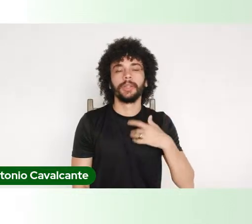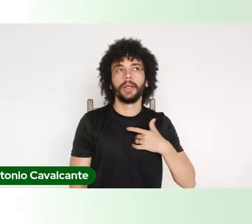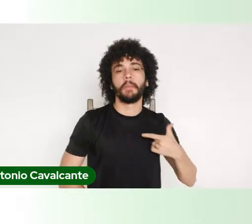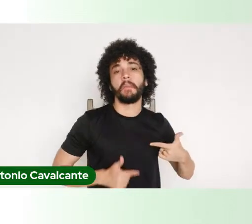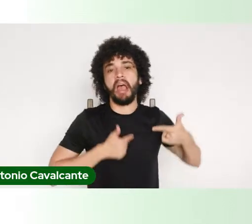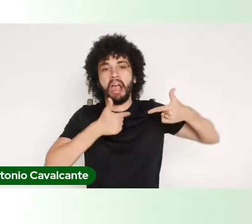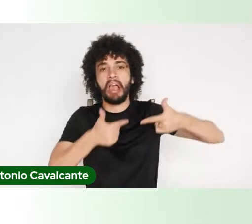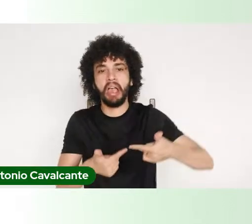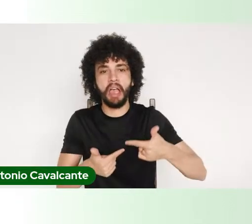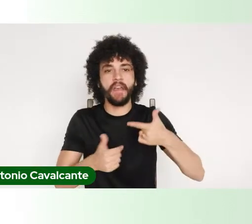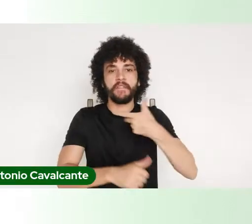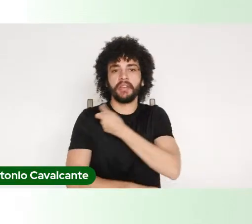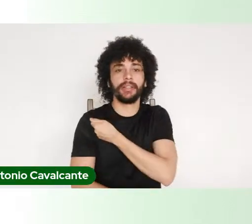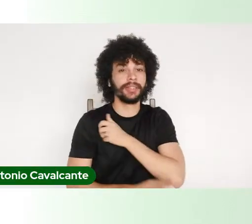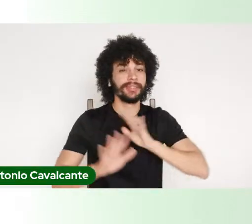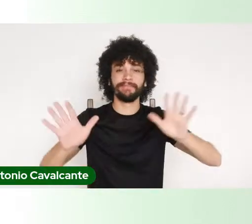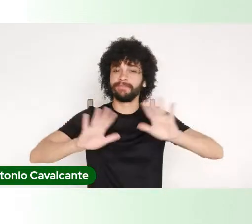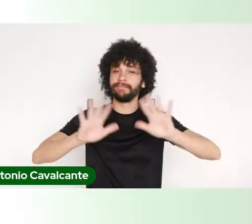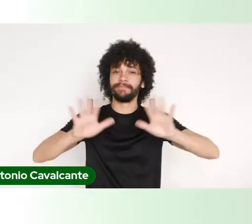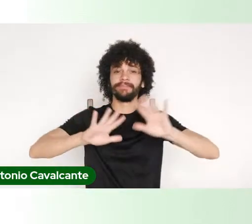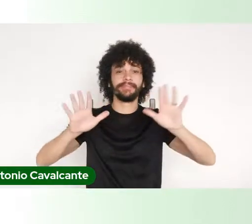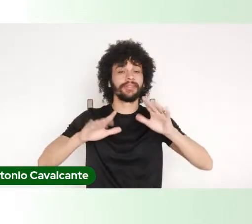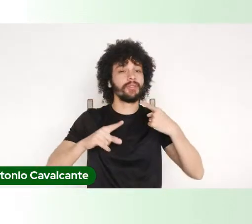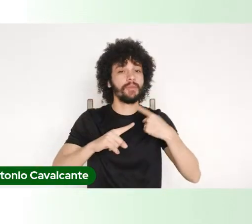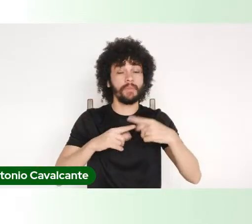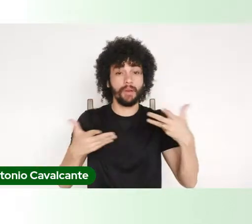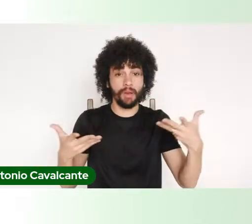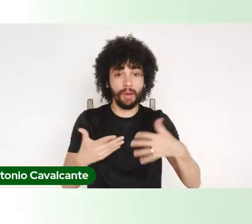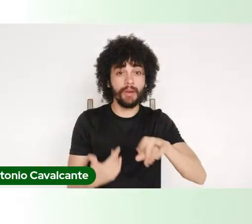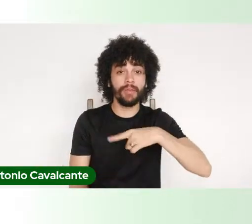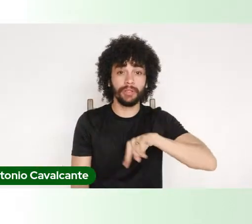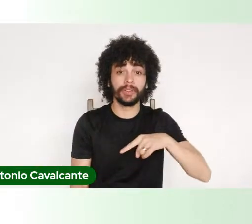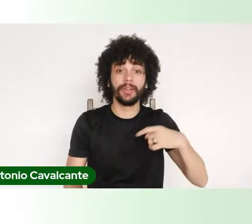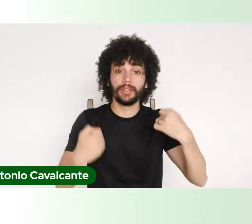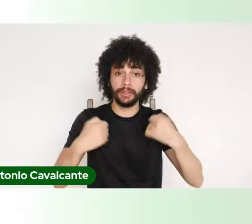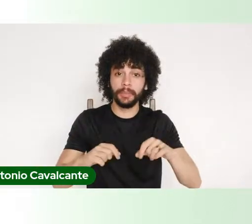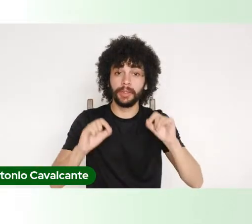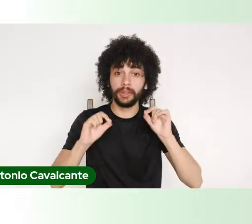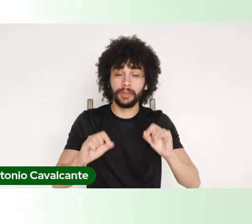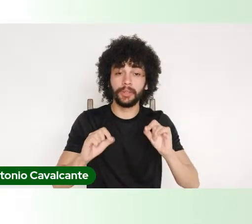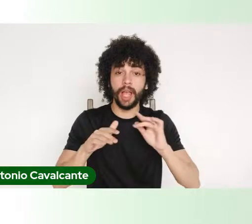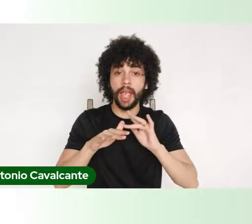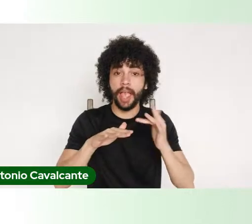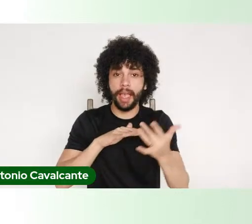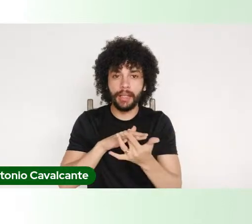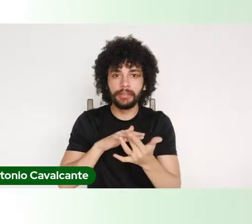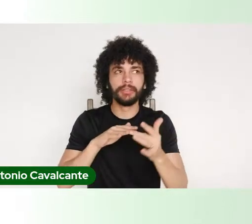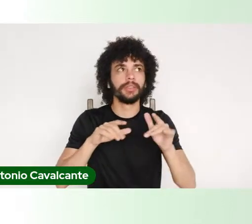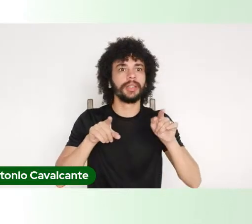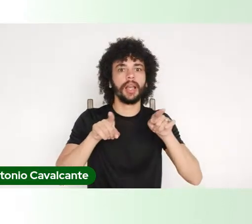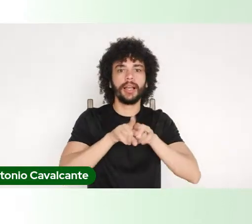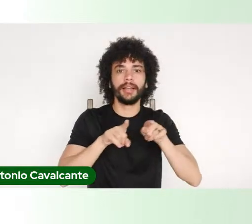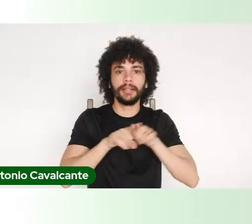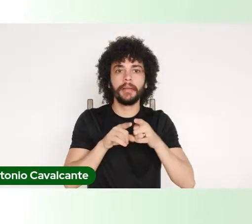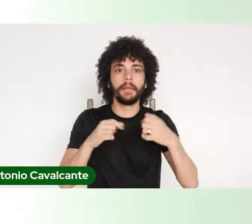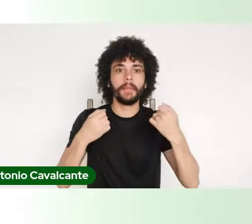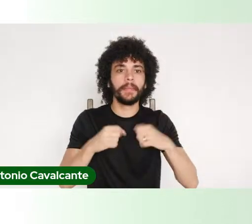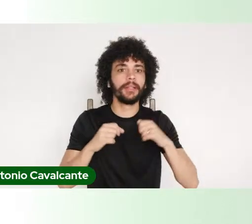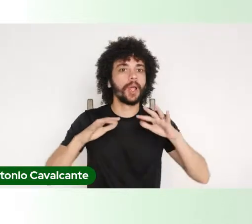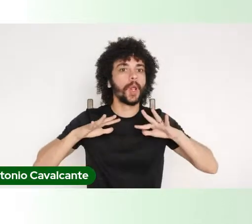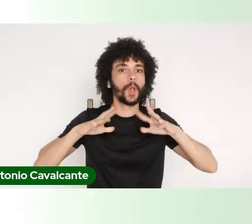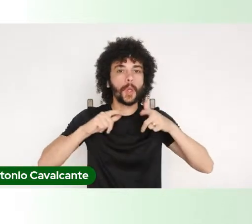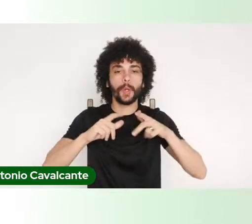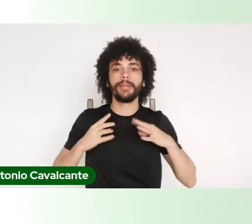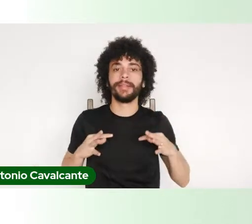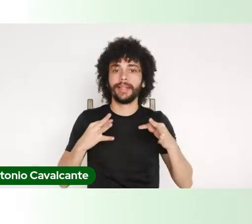porque hoje nós temos que usar as redes sociais, nós temos que usar toda a tecnologia